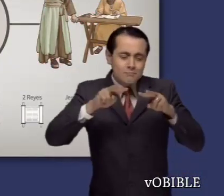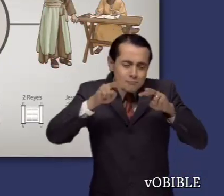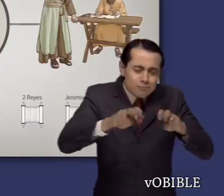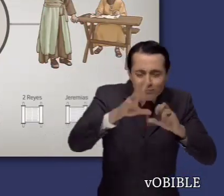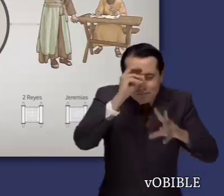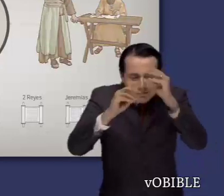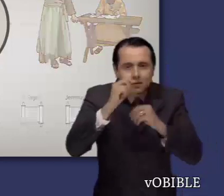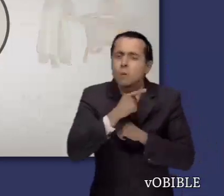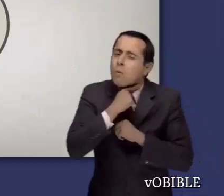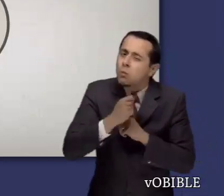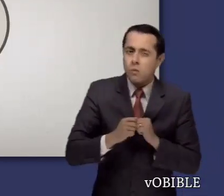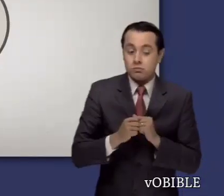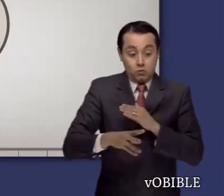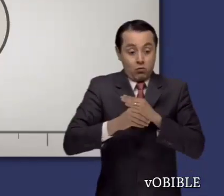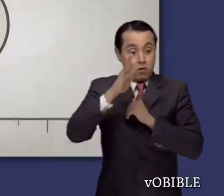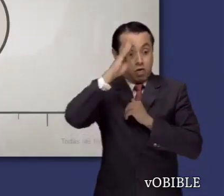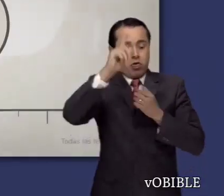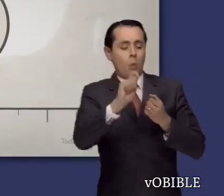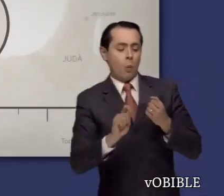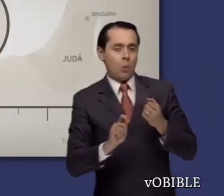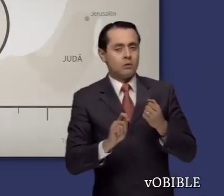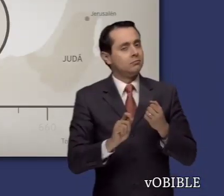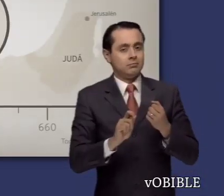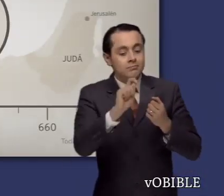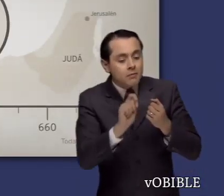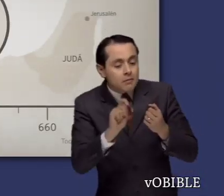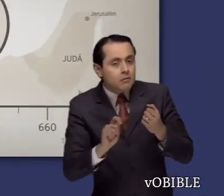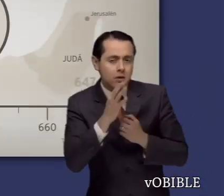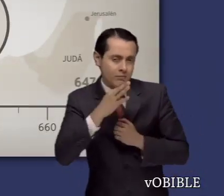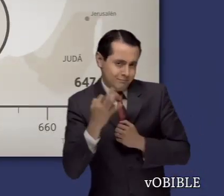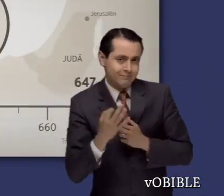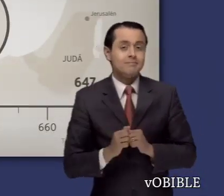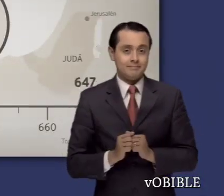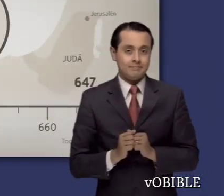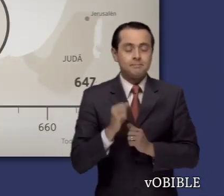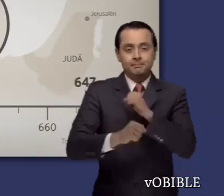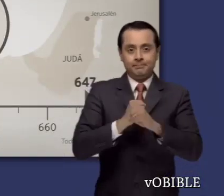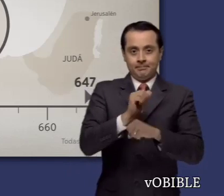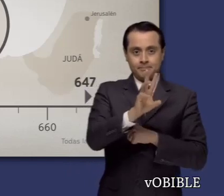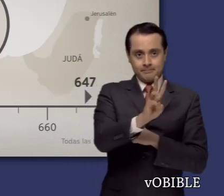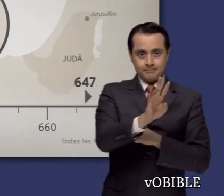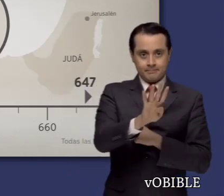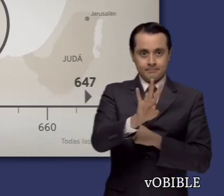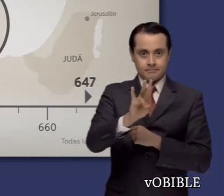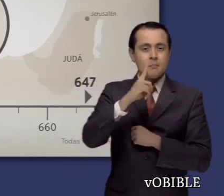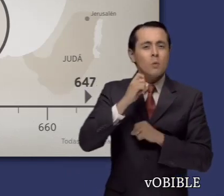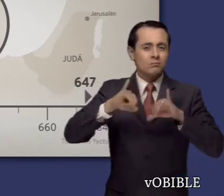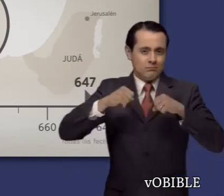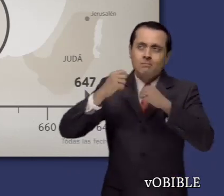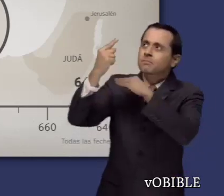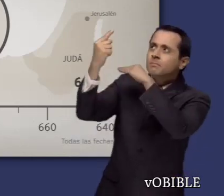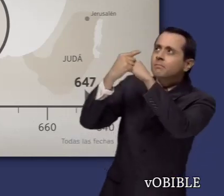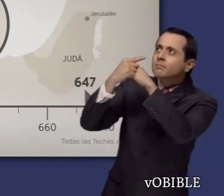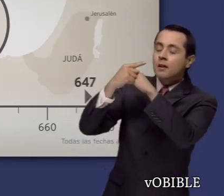y Lamentaciones. Debía tener unos veinticinco años cuando Jehová lo nombró profeta en el seiscientos cuarenta